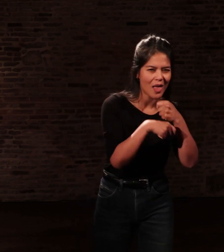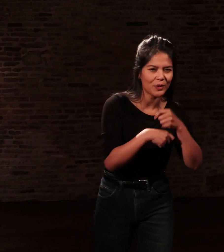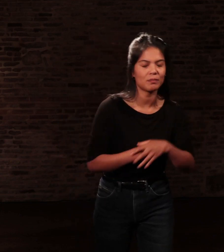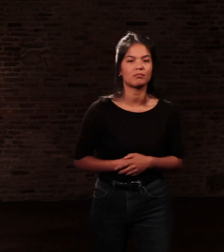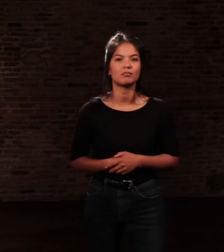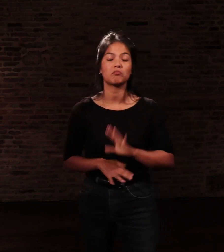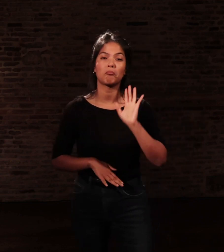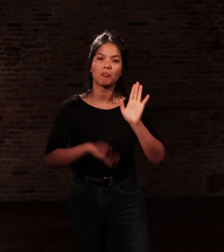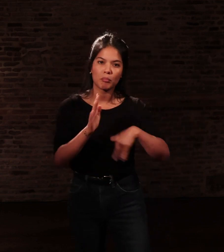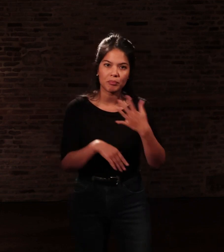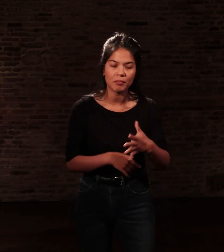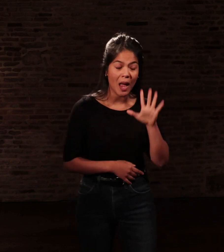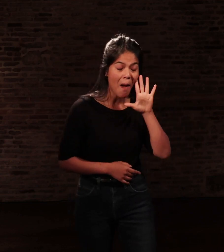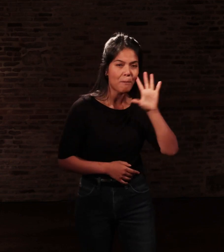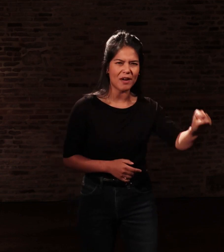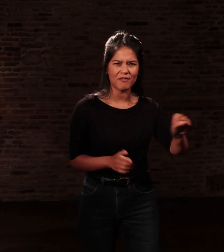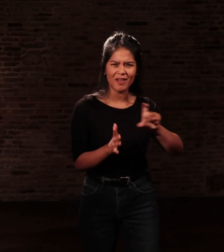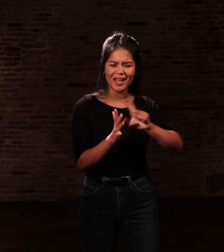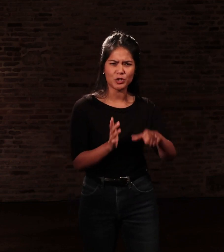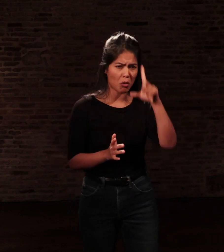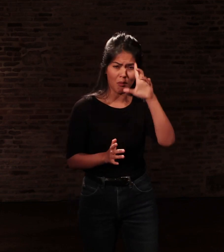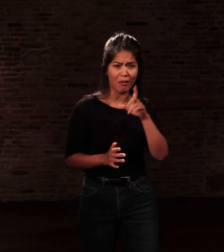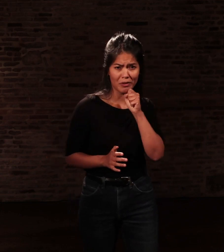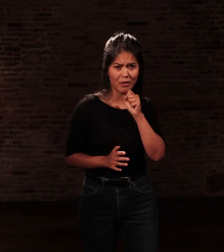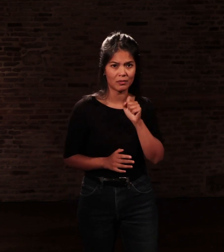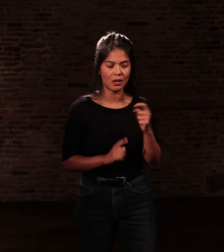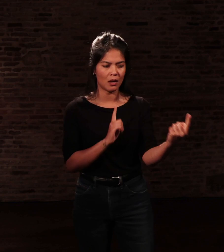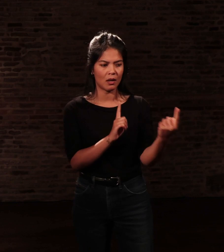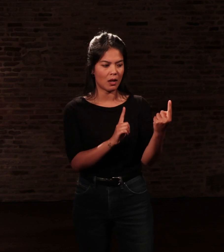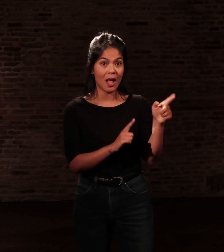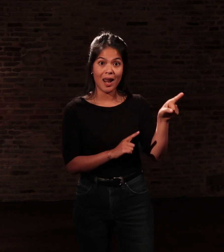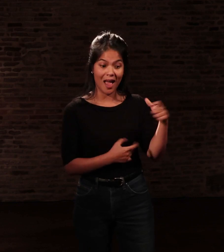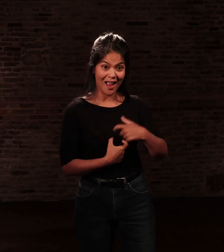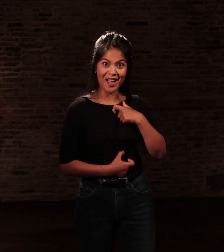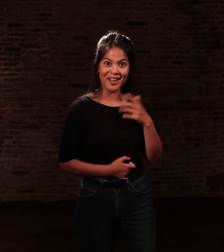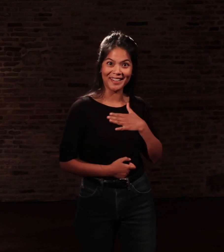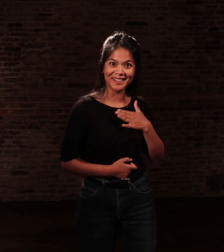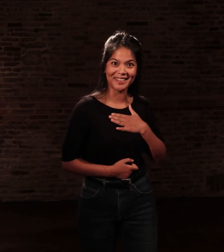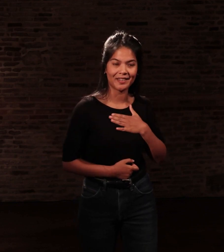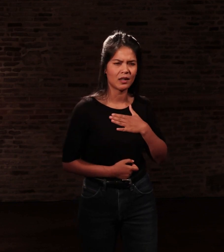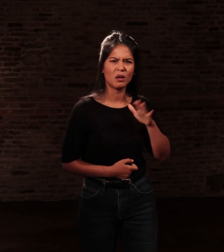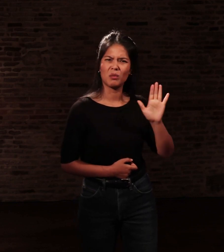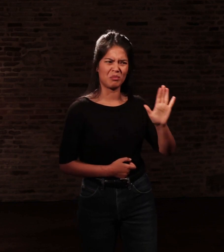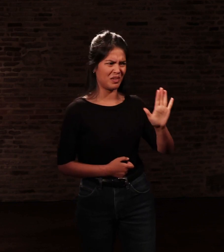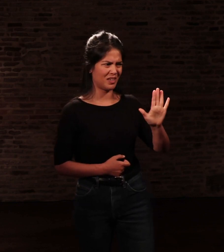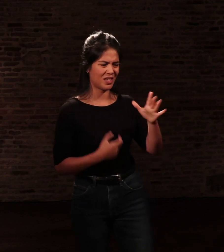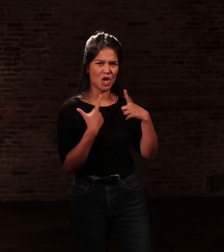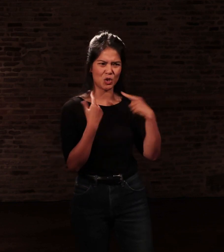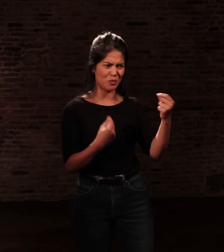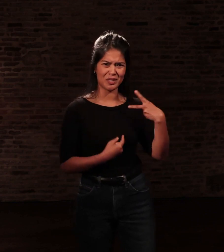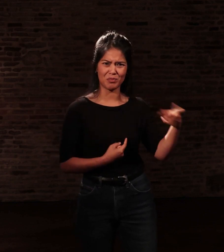tard, je le croisais dans un restaurant. Il portait ma cravate, mais elle jurait avec sa chemise.